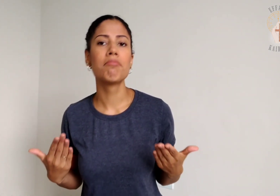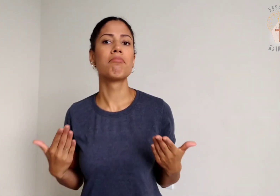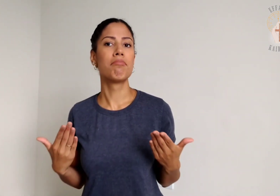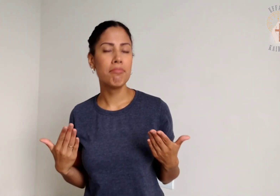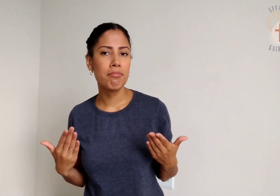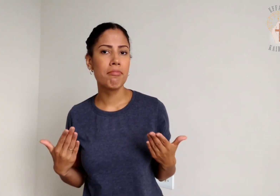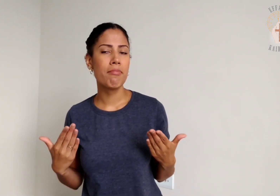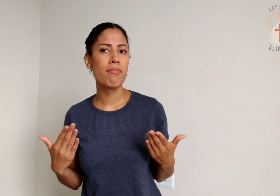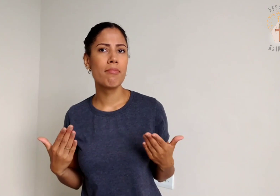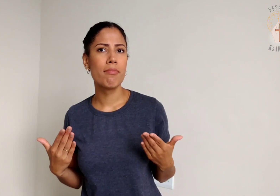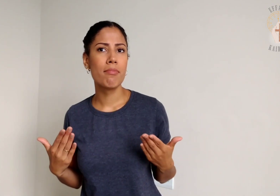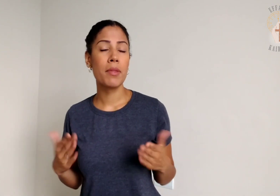até hoje.